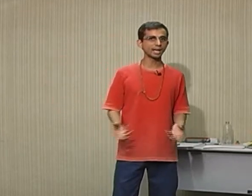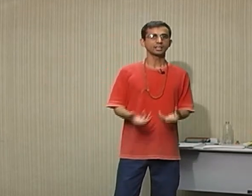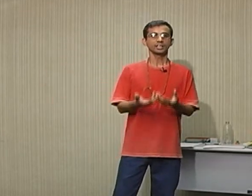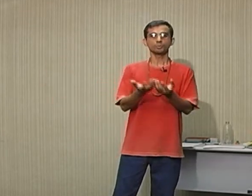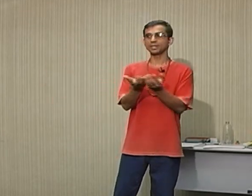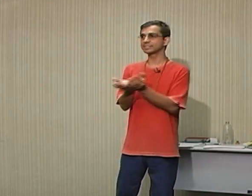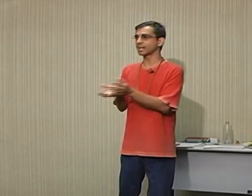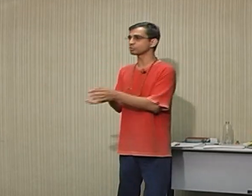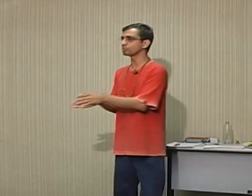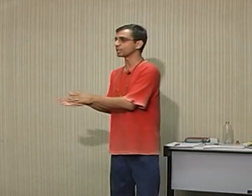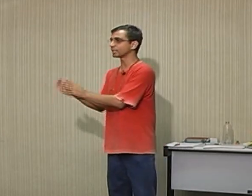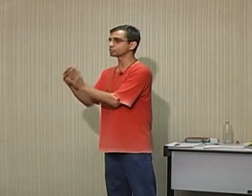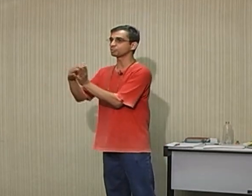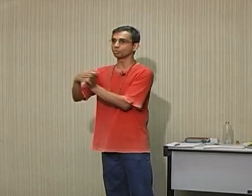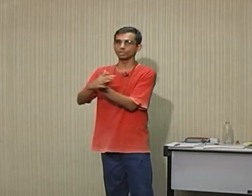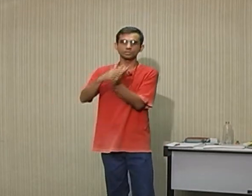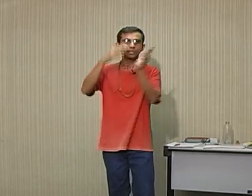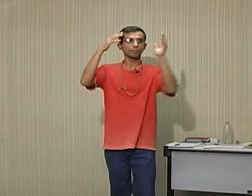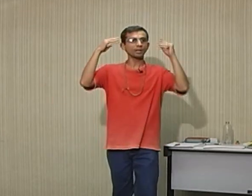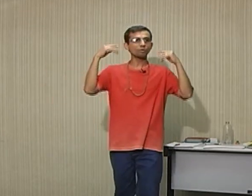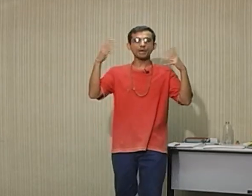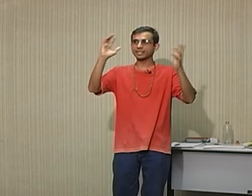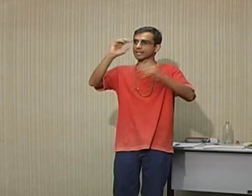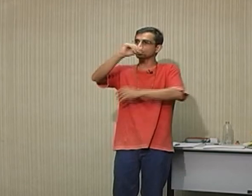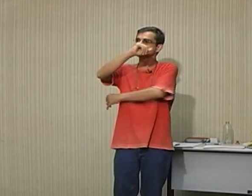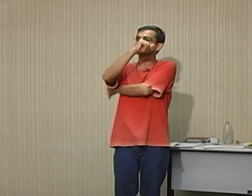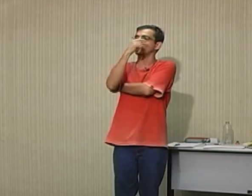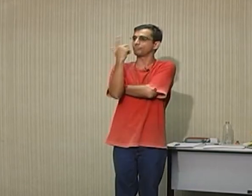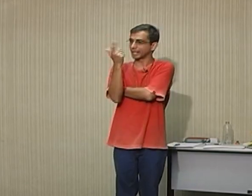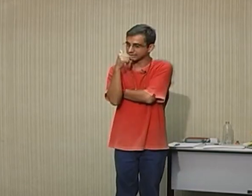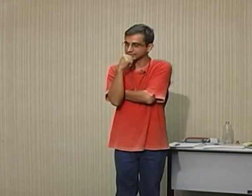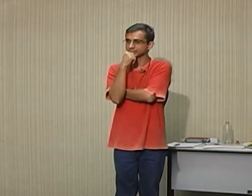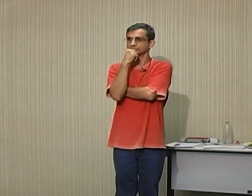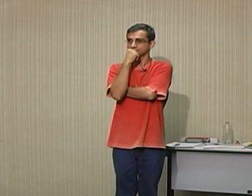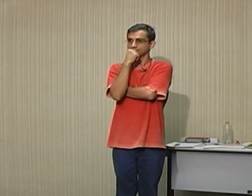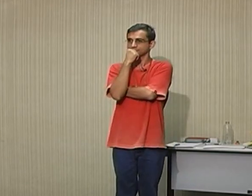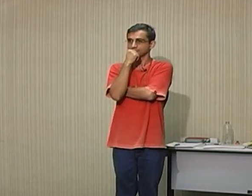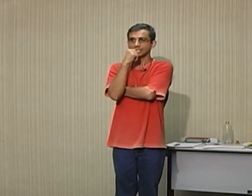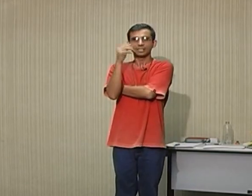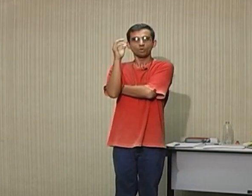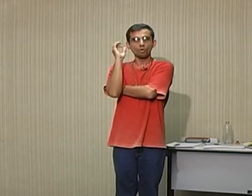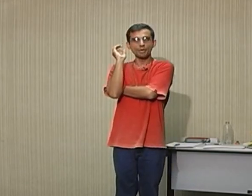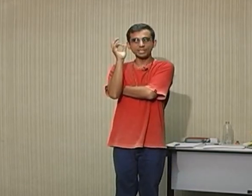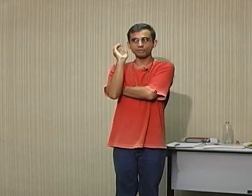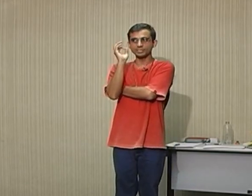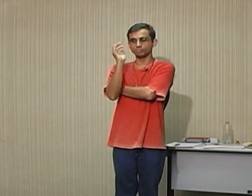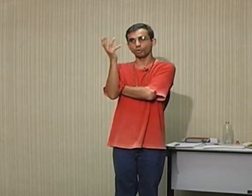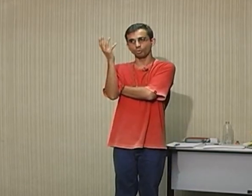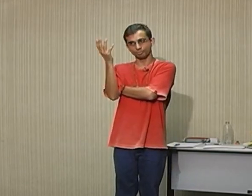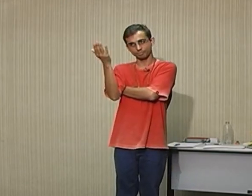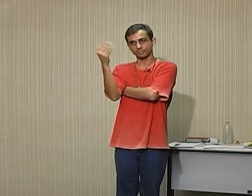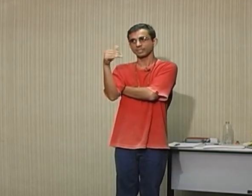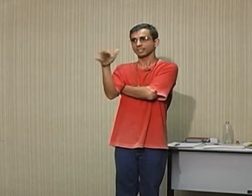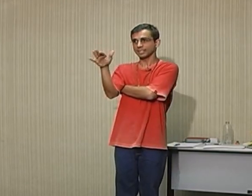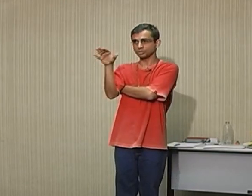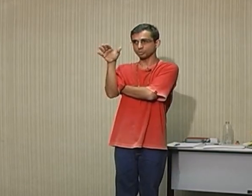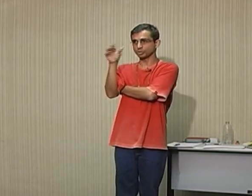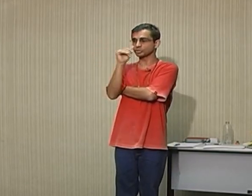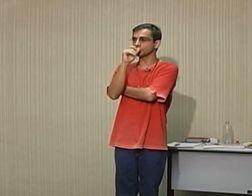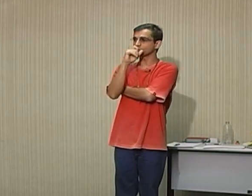e passear de um ambiente para o outro. Mas como é que é isso, rapaz? Como é que faz... Bom, e é sobre isso que a gente vai